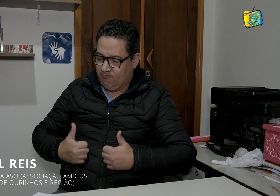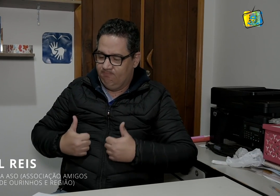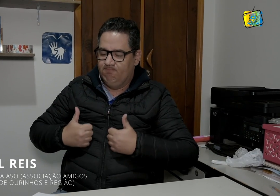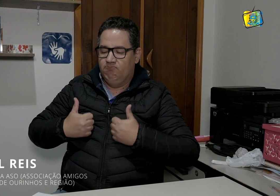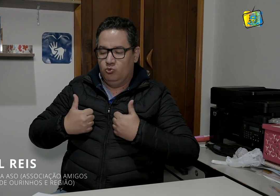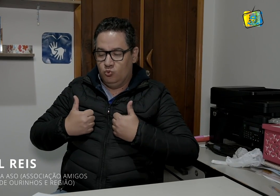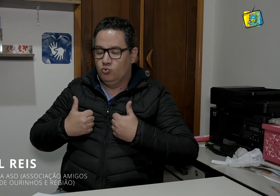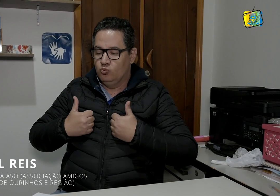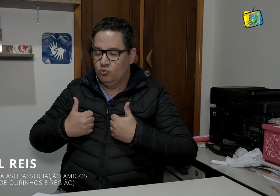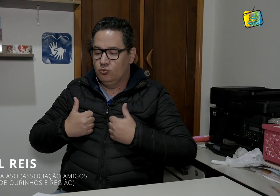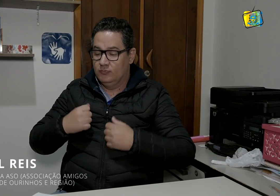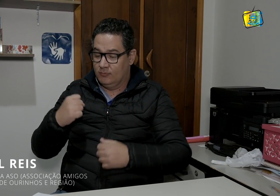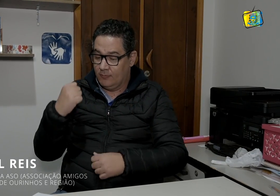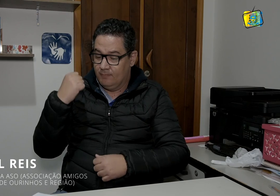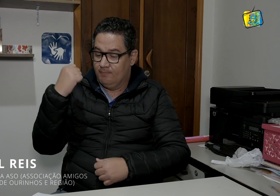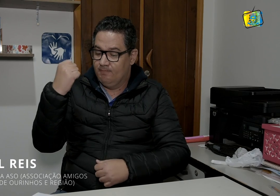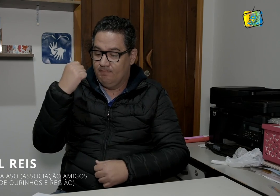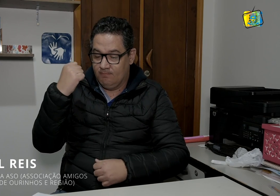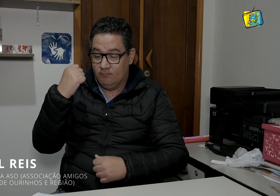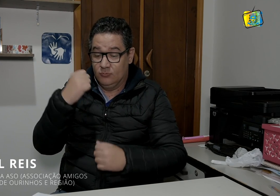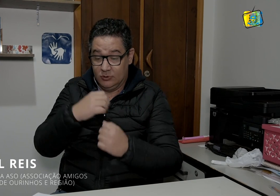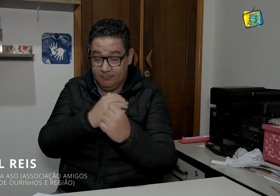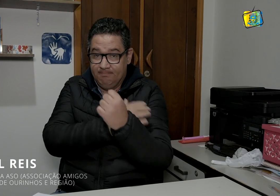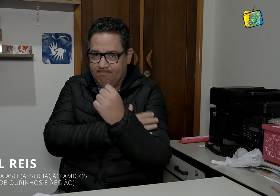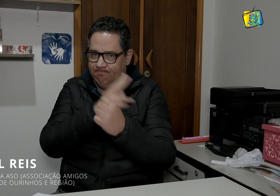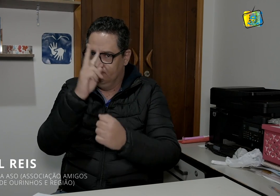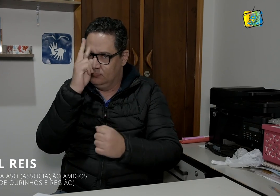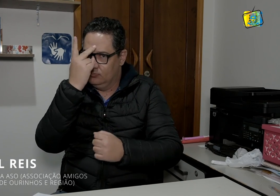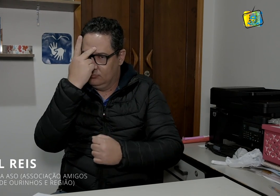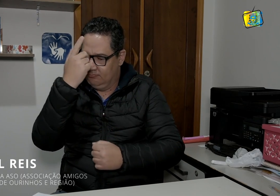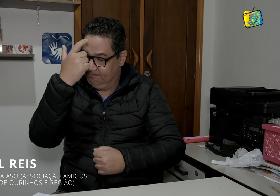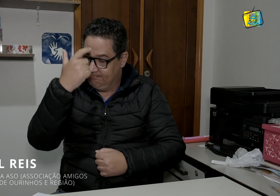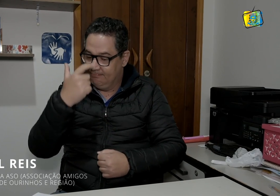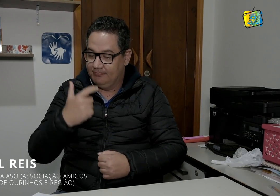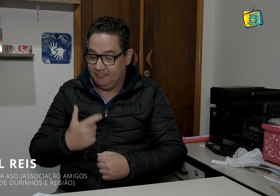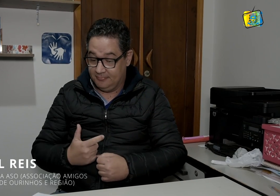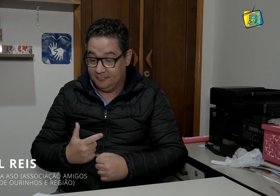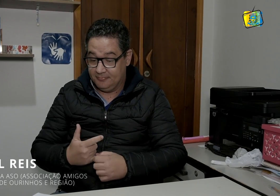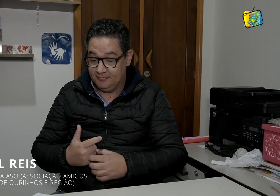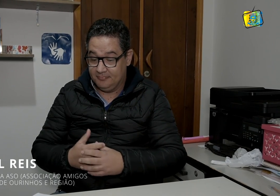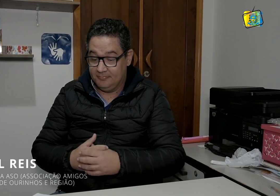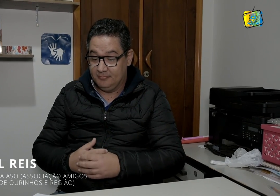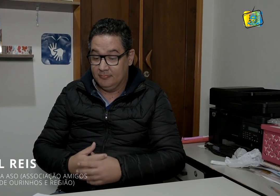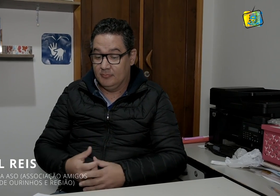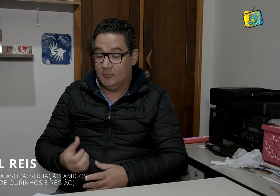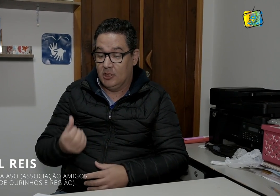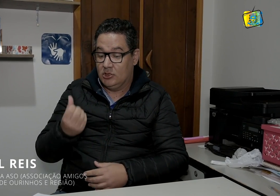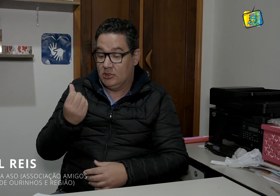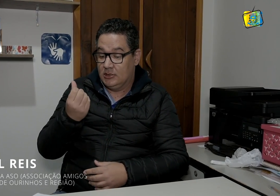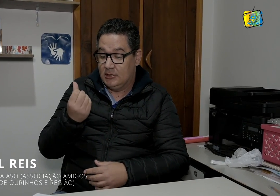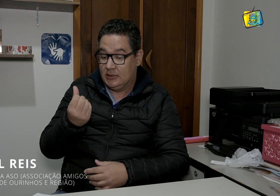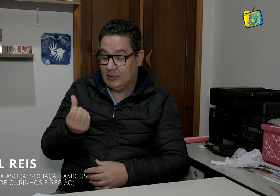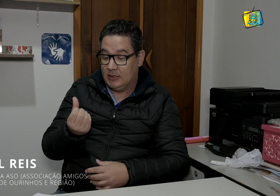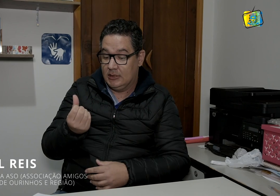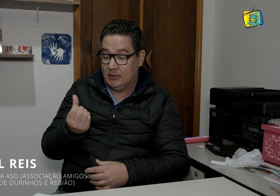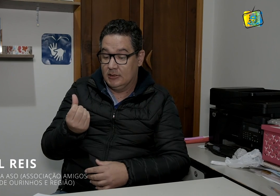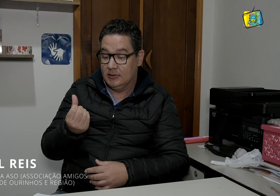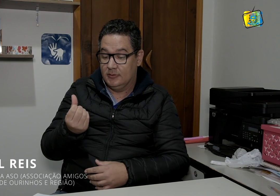Hoje, a cor representa a riqueza cultural da comunidade que